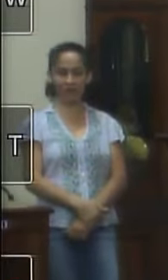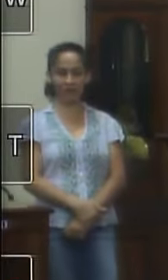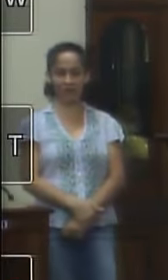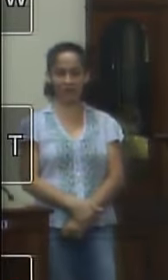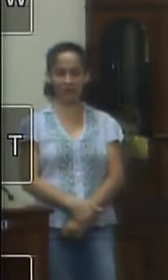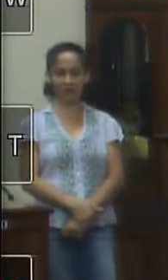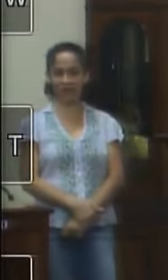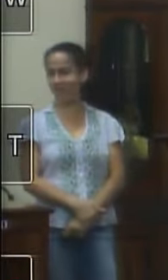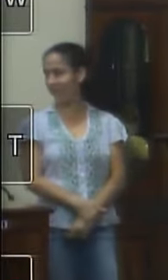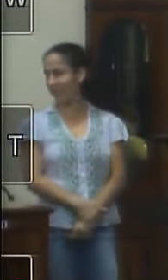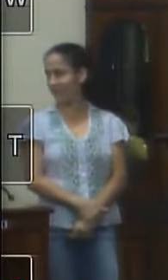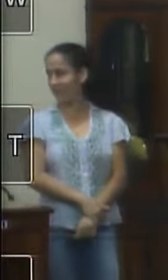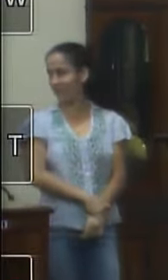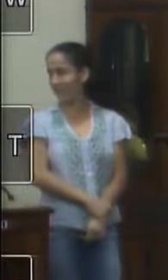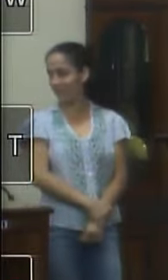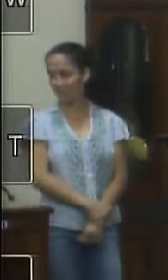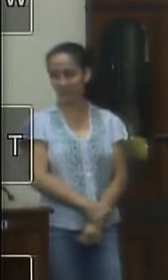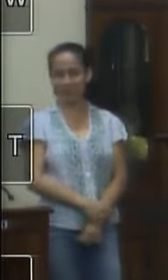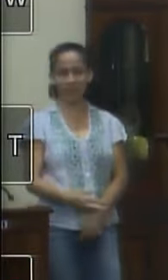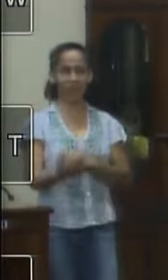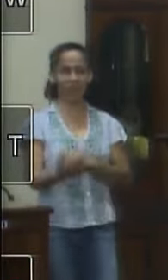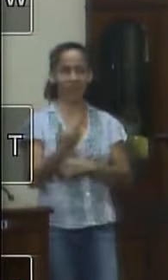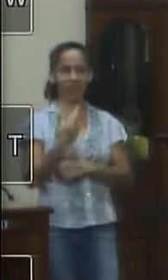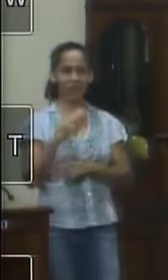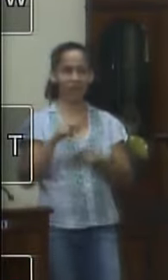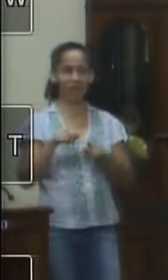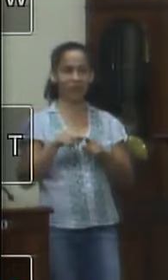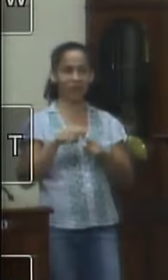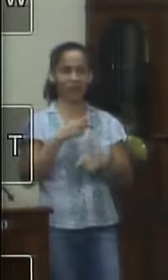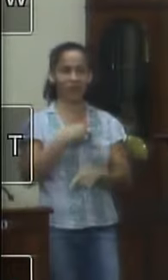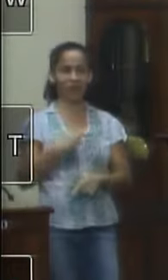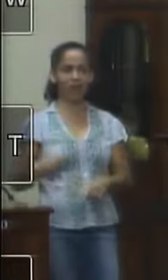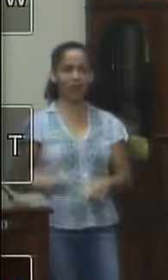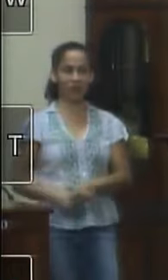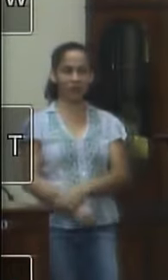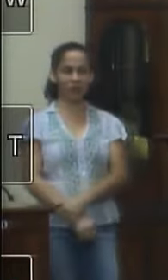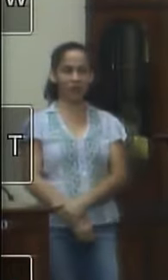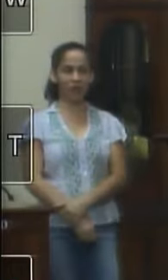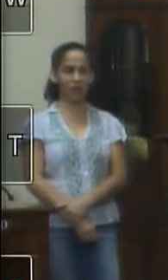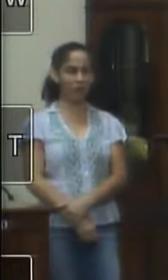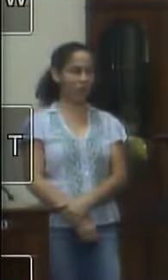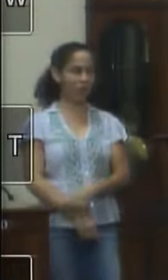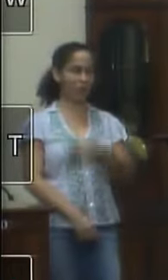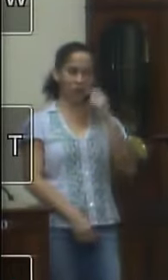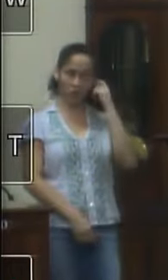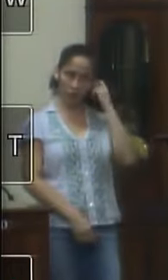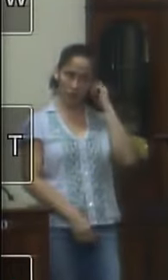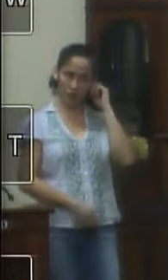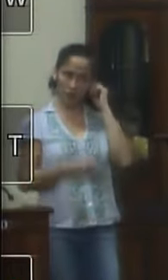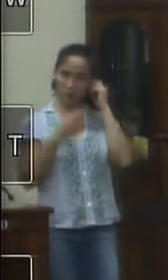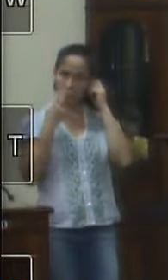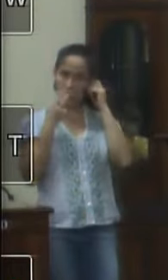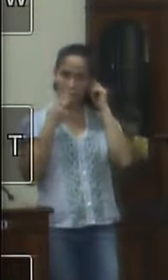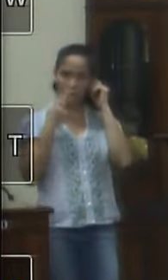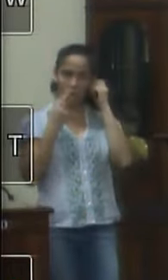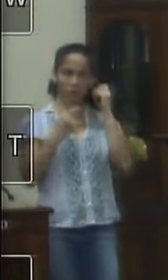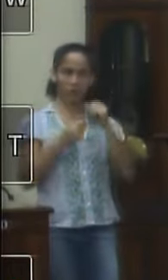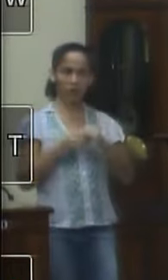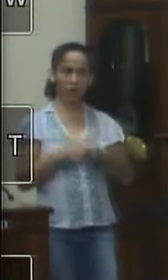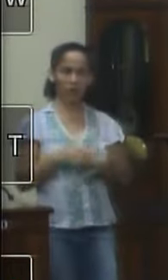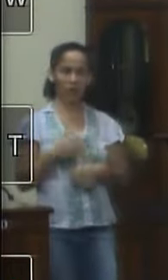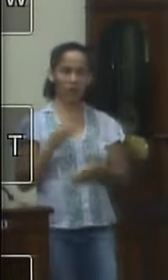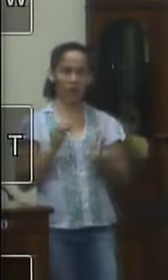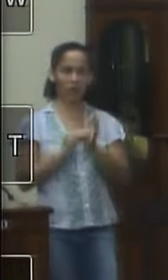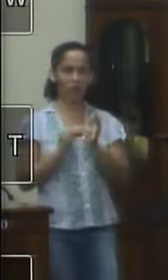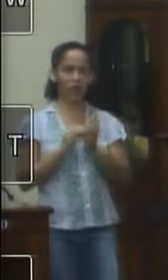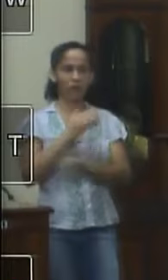é a resposta que eu tive presidente e aí eu quero externar essa falta de